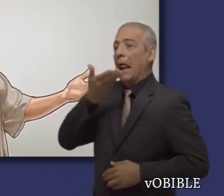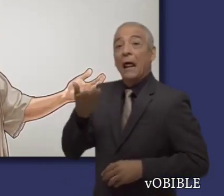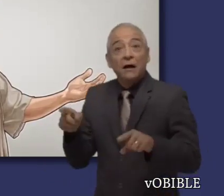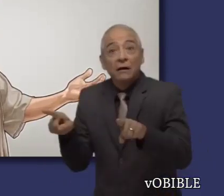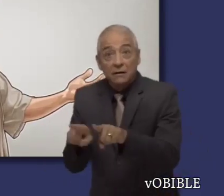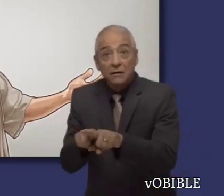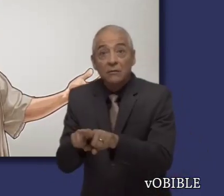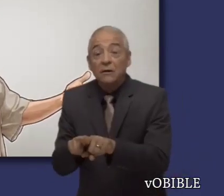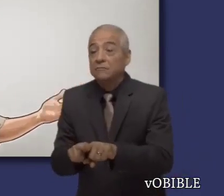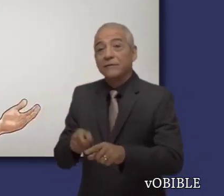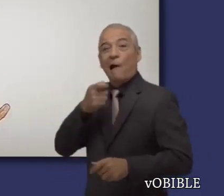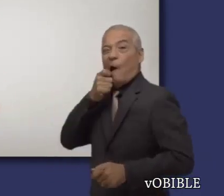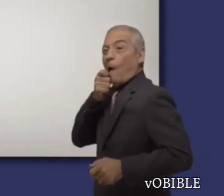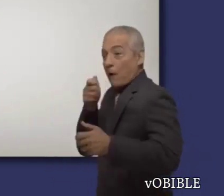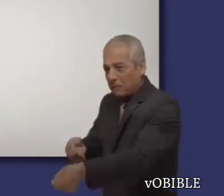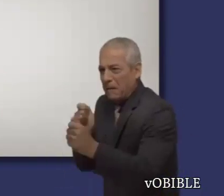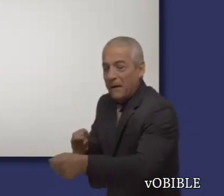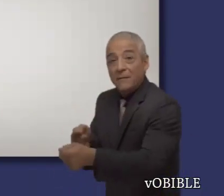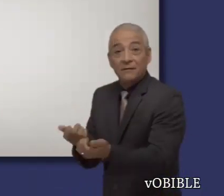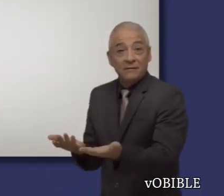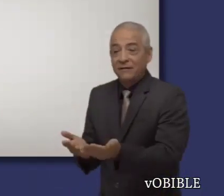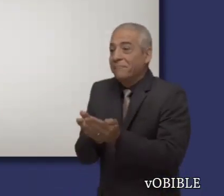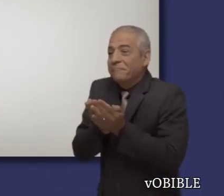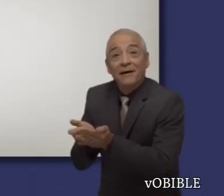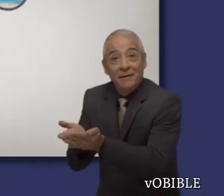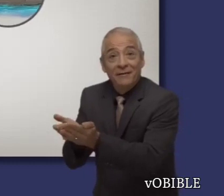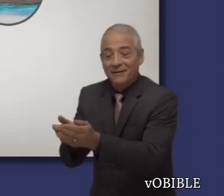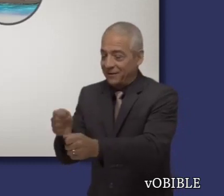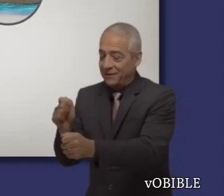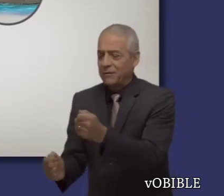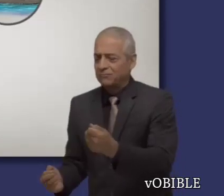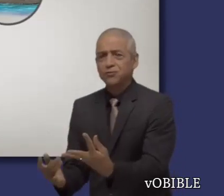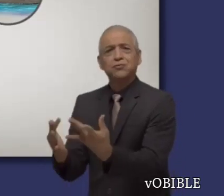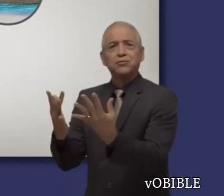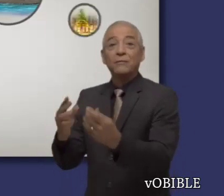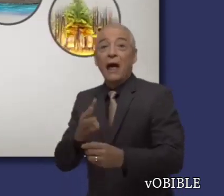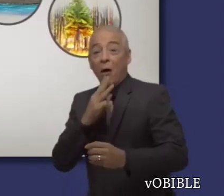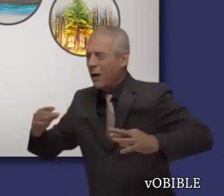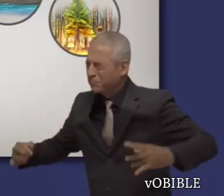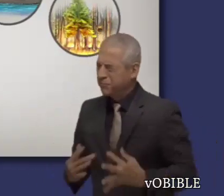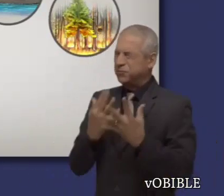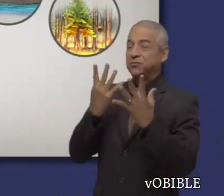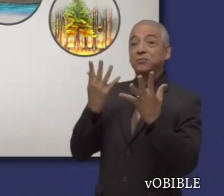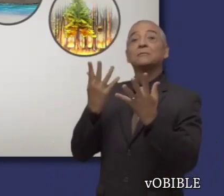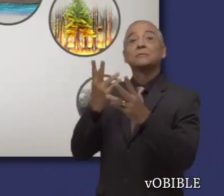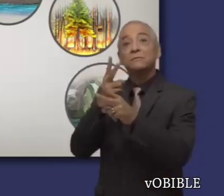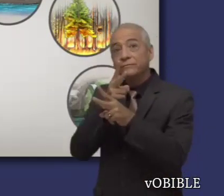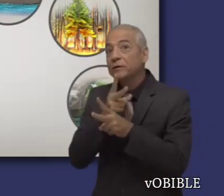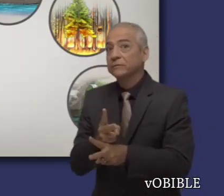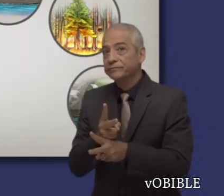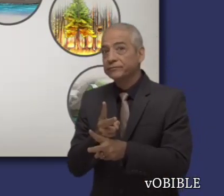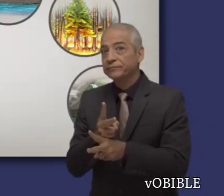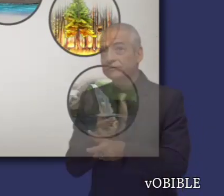Santiago compara la lengua con el freno de un caballo, el timón de un barco, el fuego y